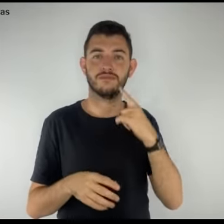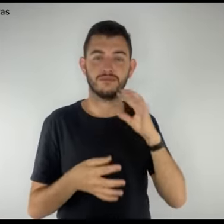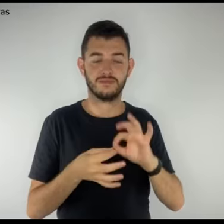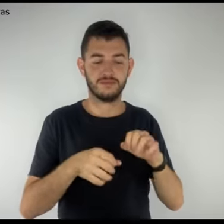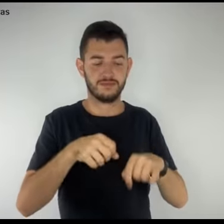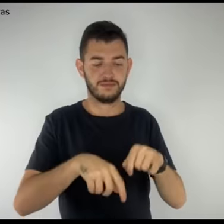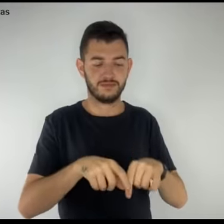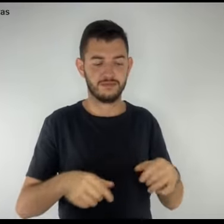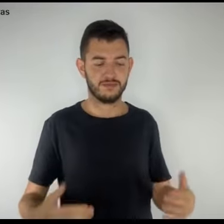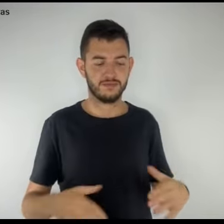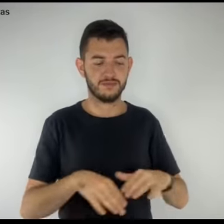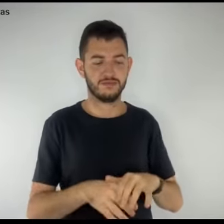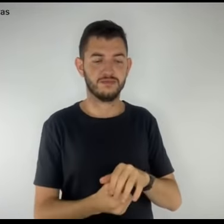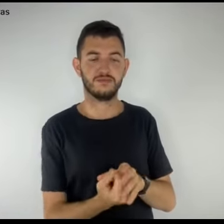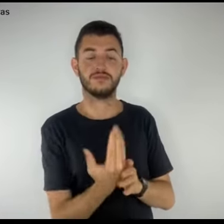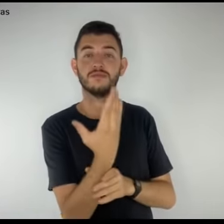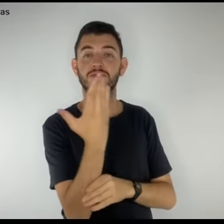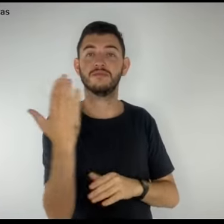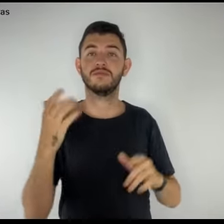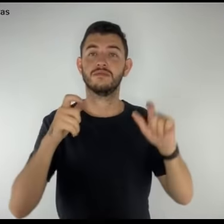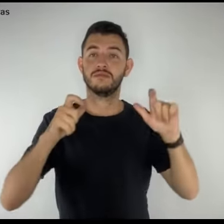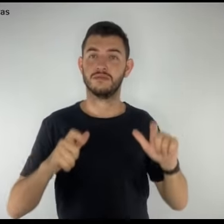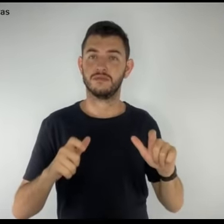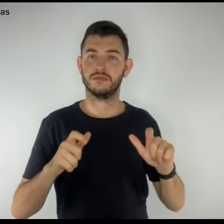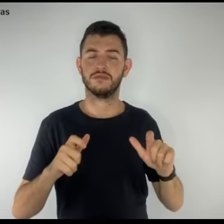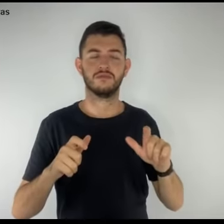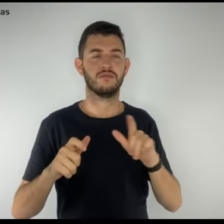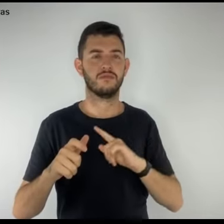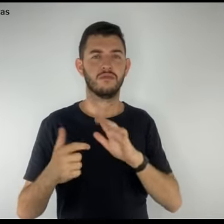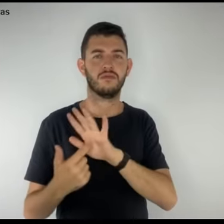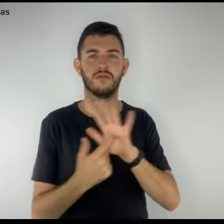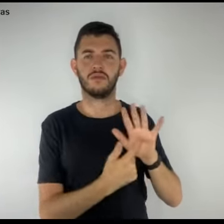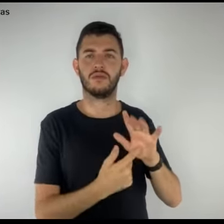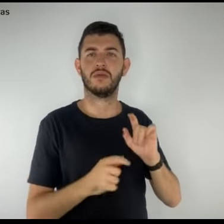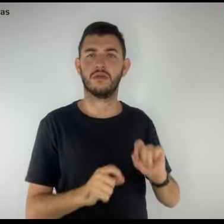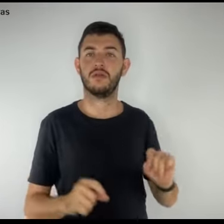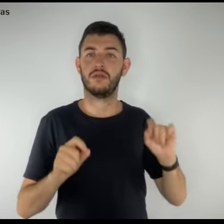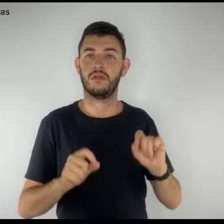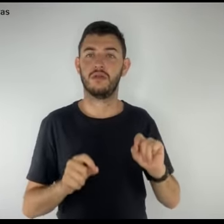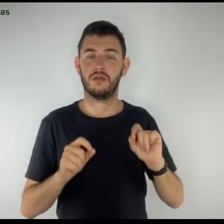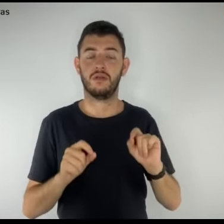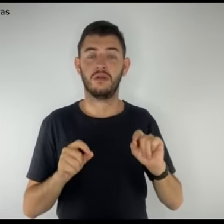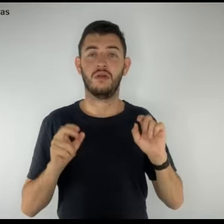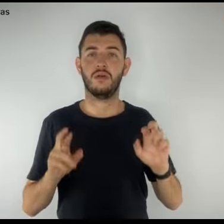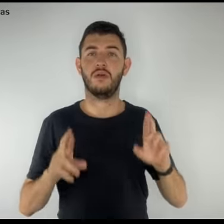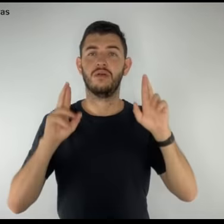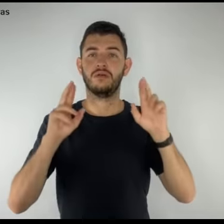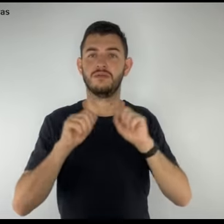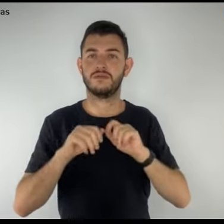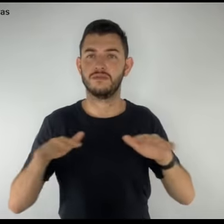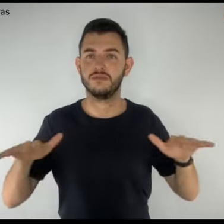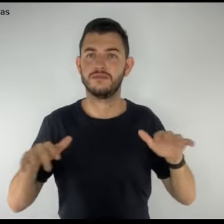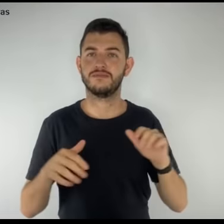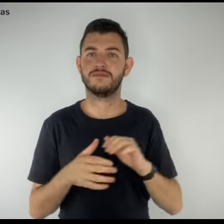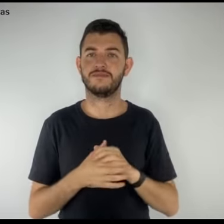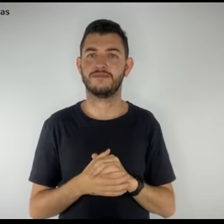plantio, mais uma árvore milenar no esperançar. Nesse mesmo dia, em